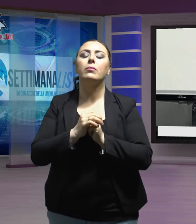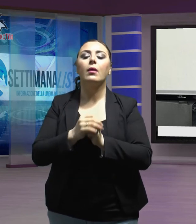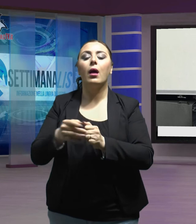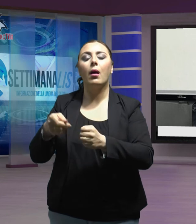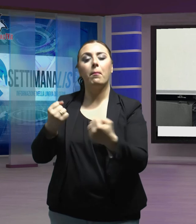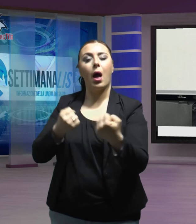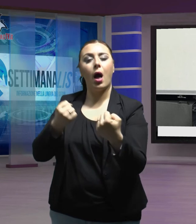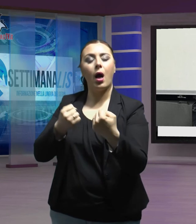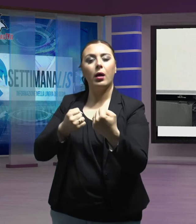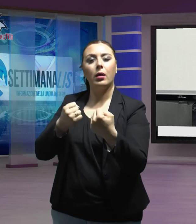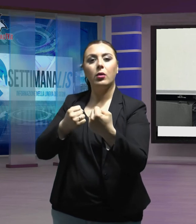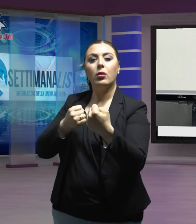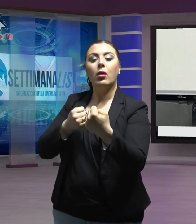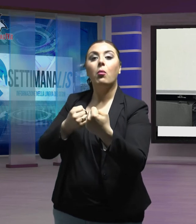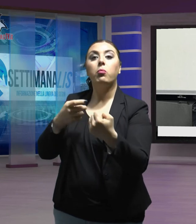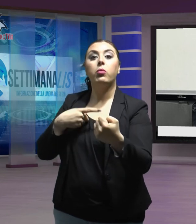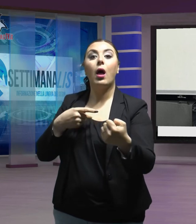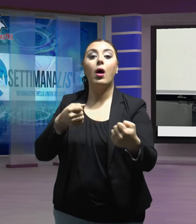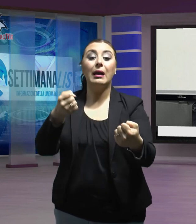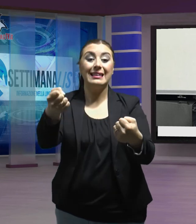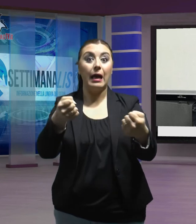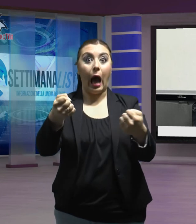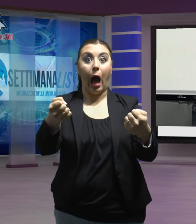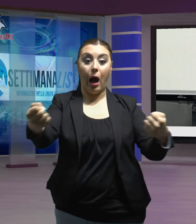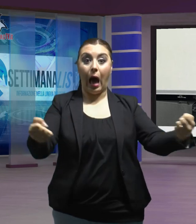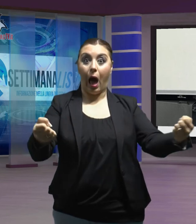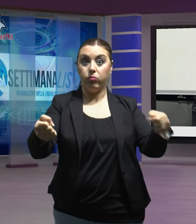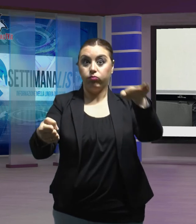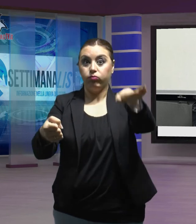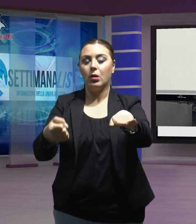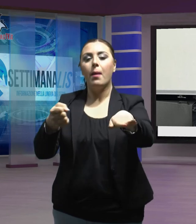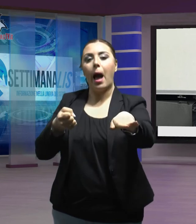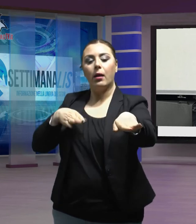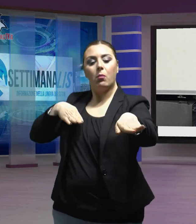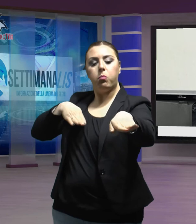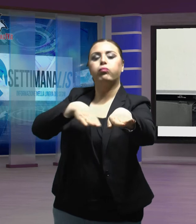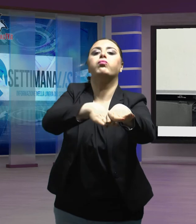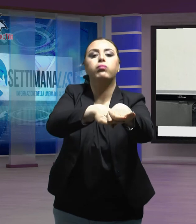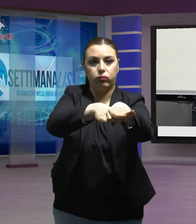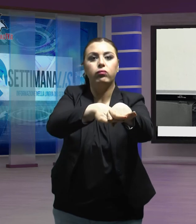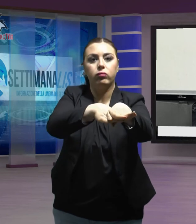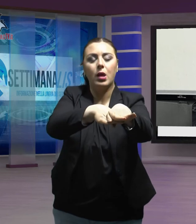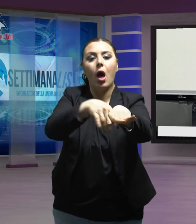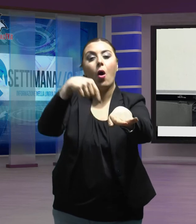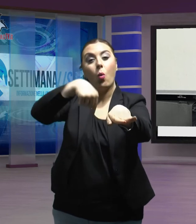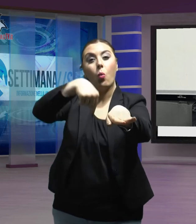il controllo finendo contro un tir. Il conducente della vettura è stato